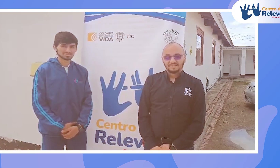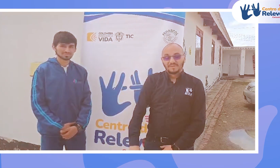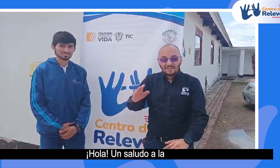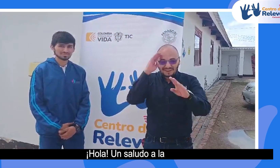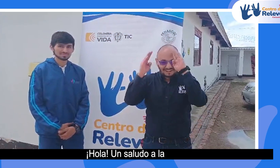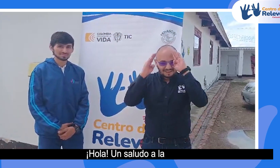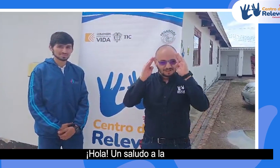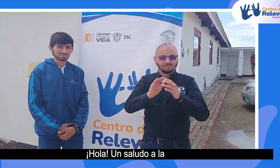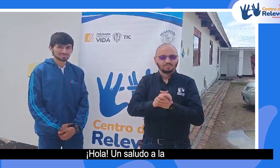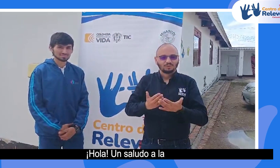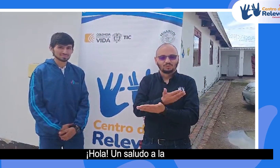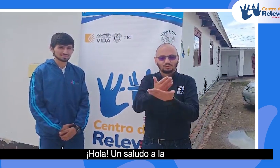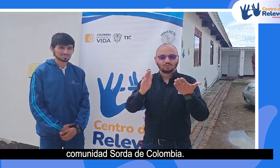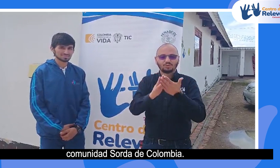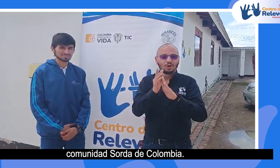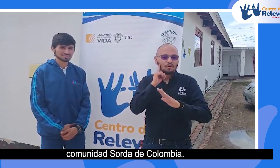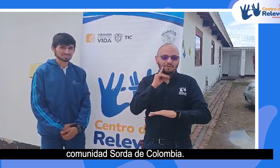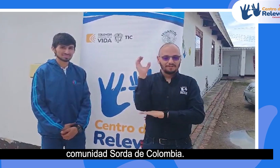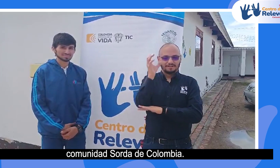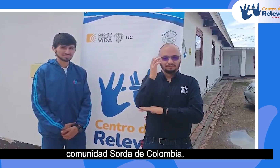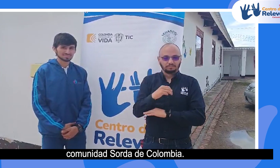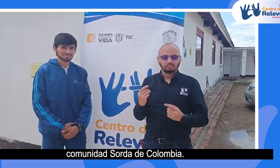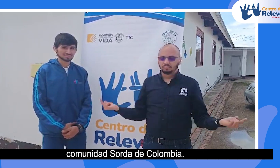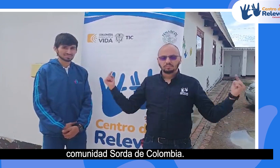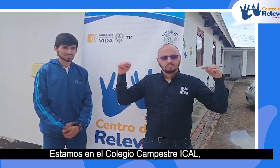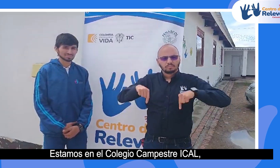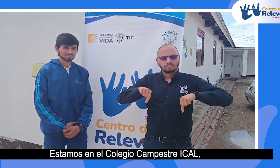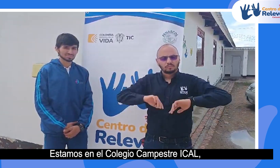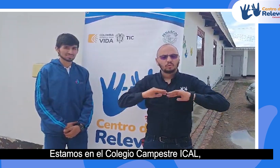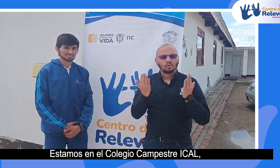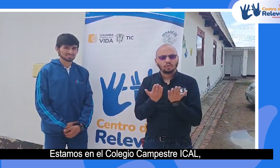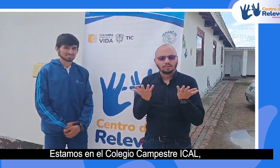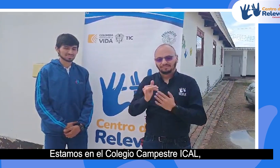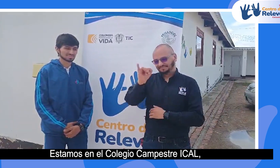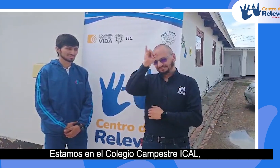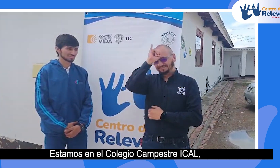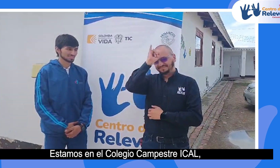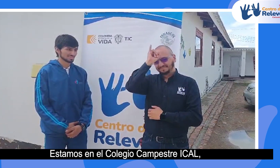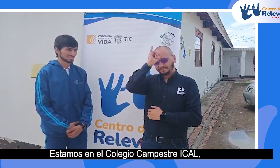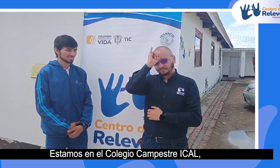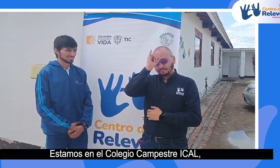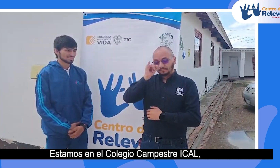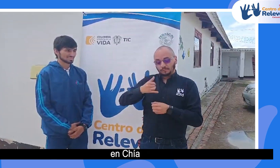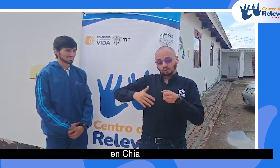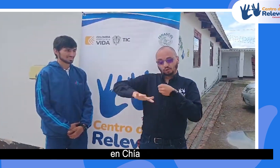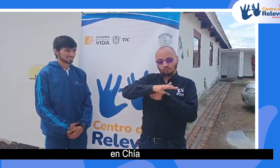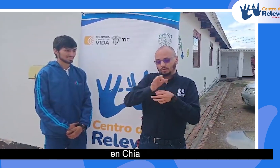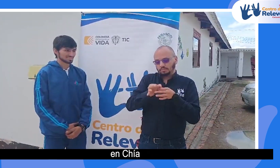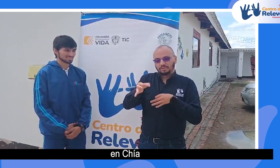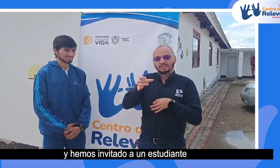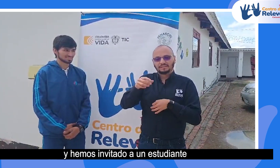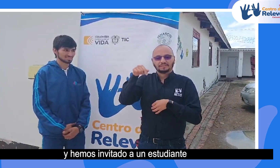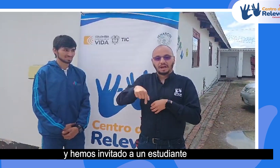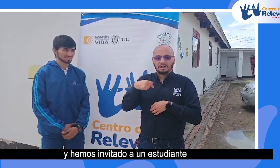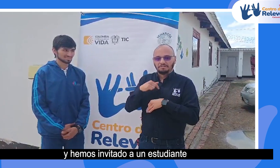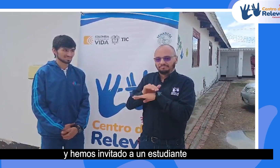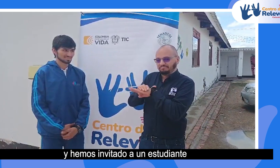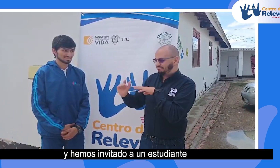Hola, un saludo a la comunidad sorda de Colombia, estamos en el colegio campestre ICAL en Chía y hemos invitado a un